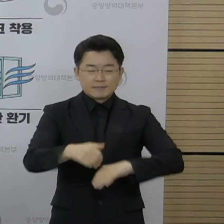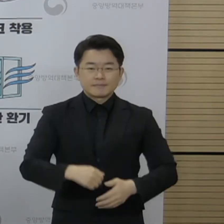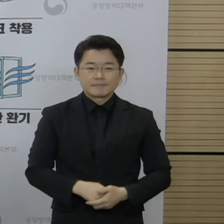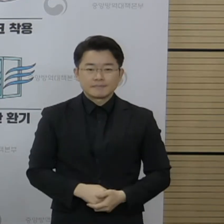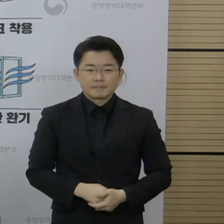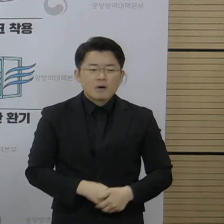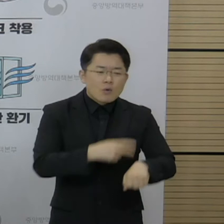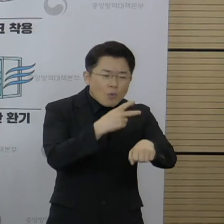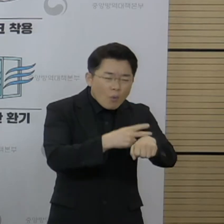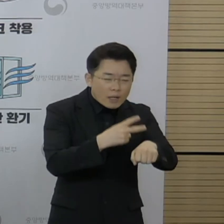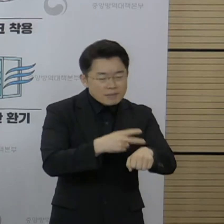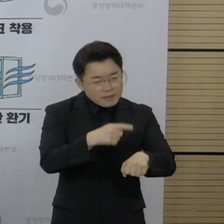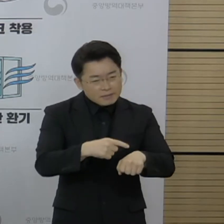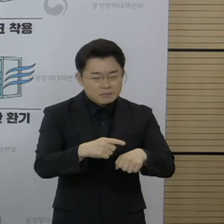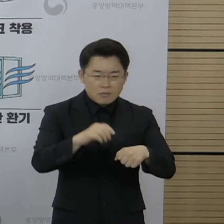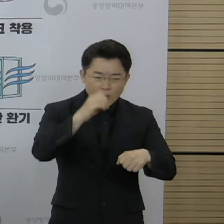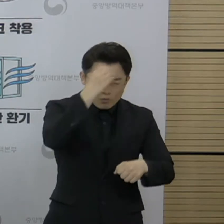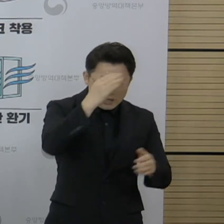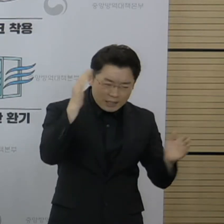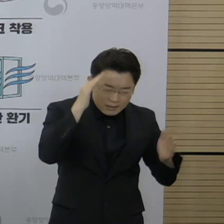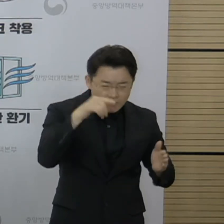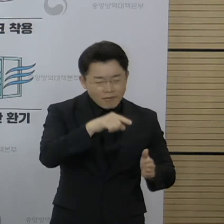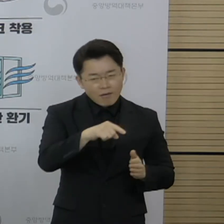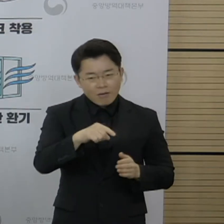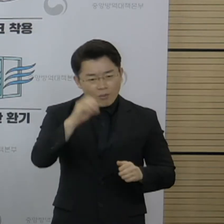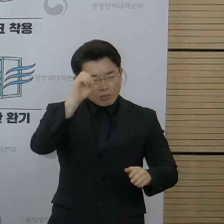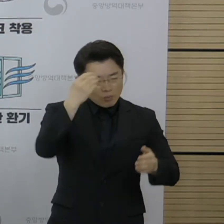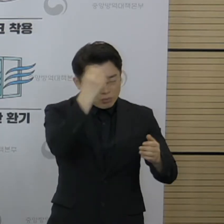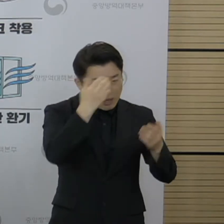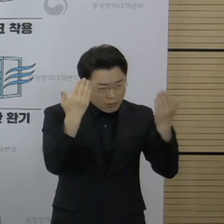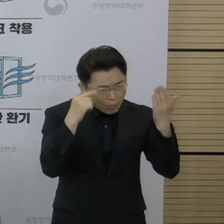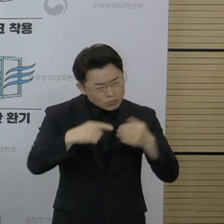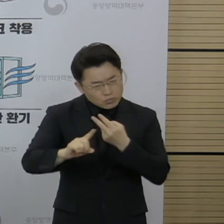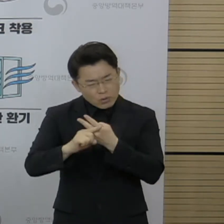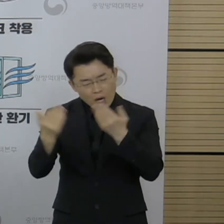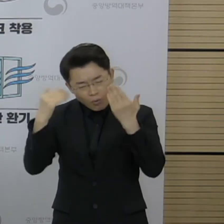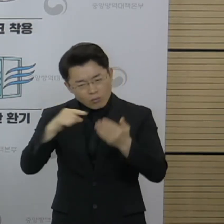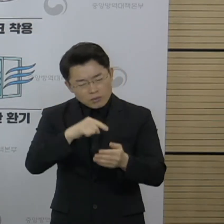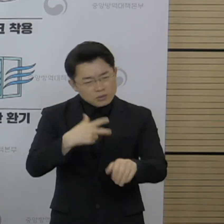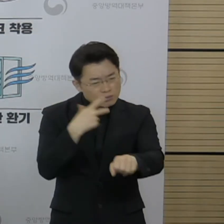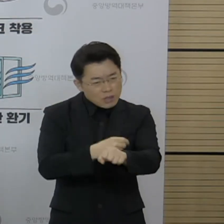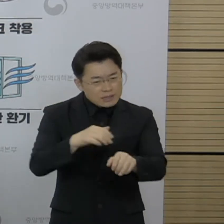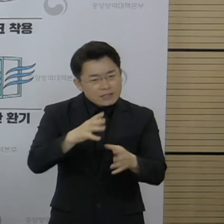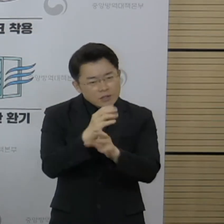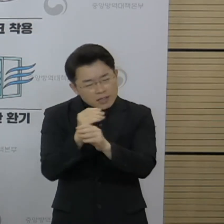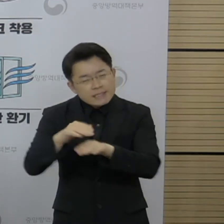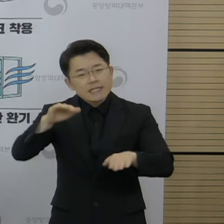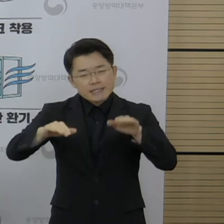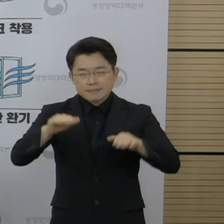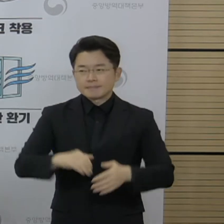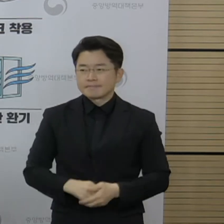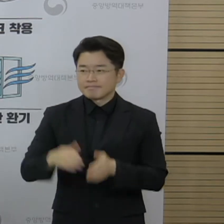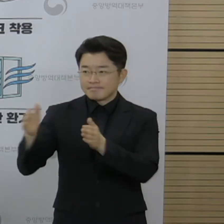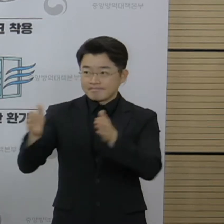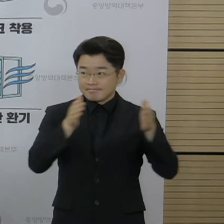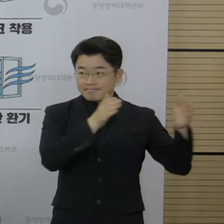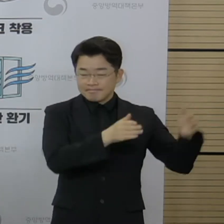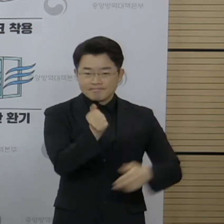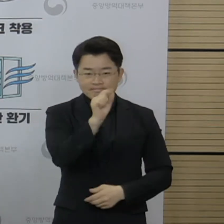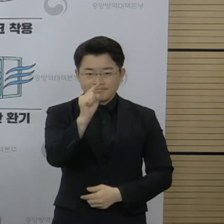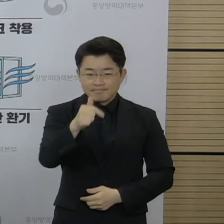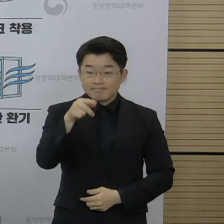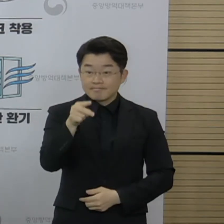분산돼서 접종이 진행될 예정입니다. 네, 백신 교환 관련 마지막 질문입니다. 한겨레신문의 김지훈 기자님,